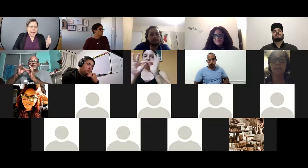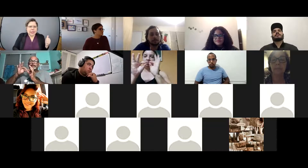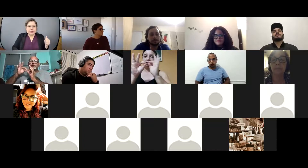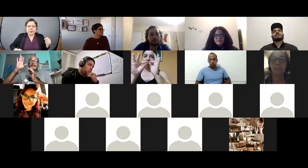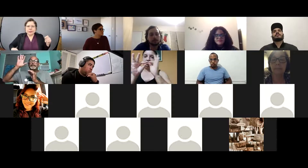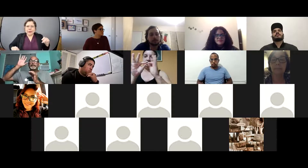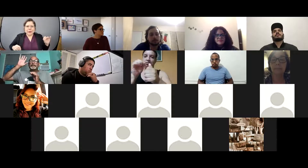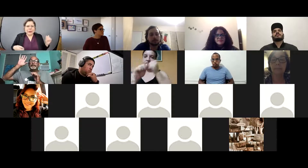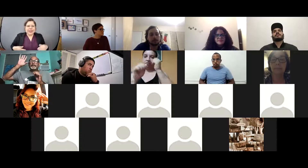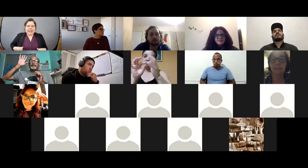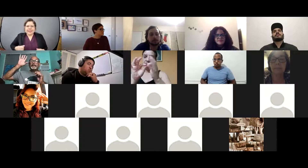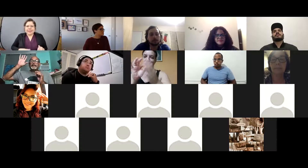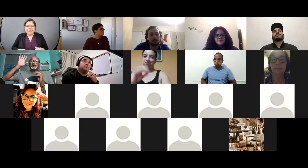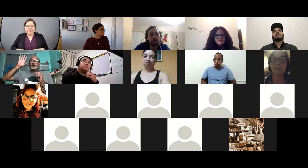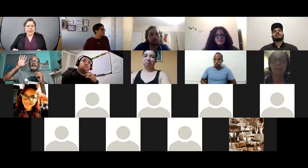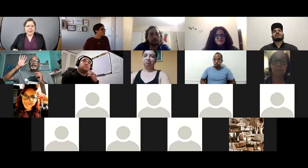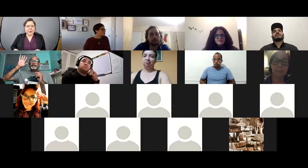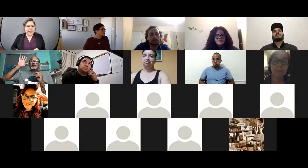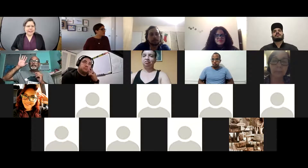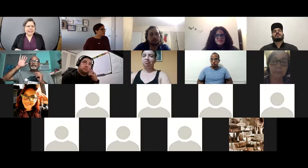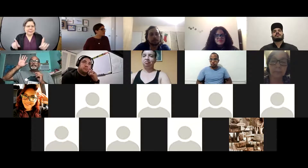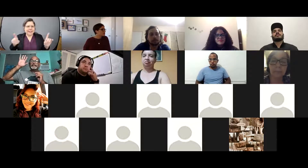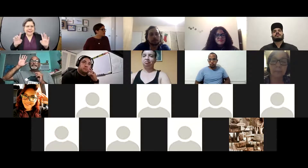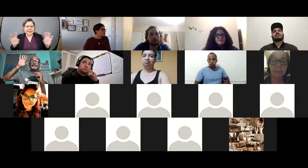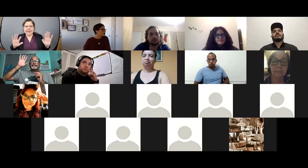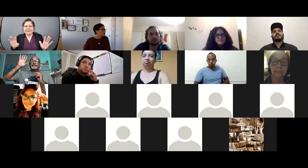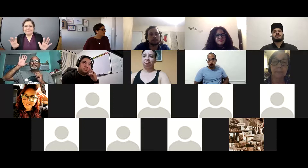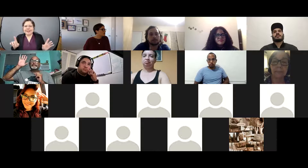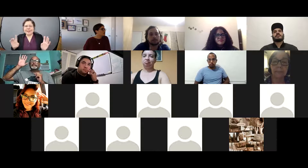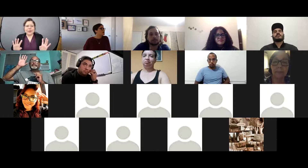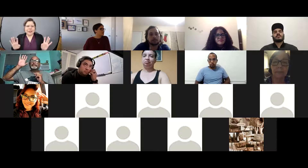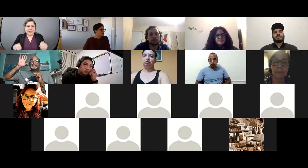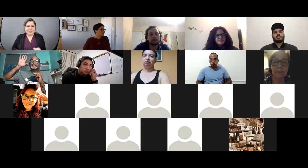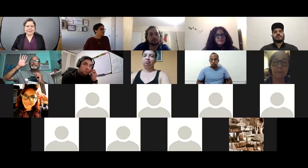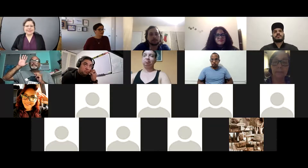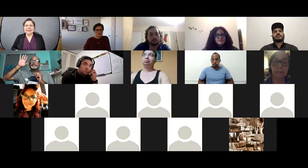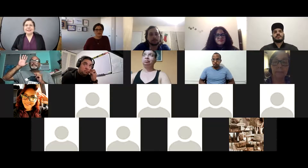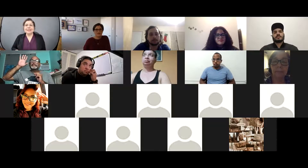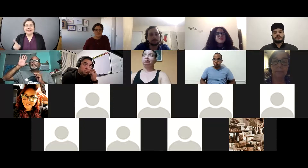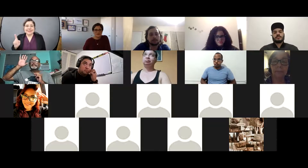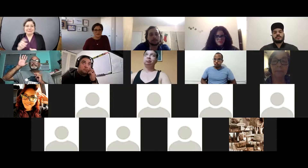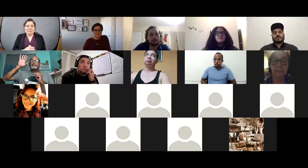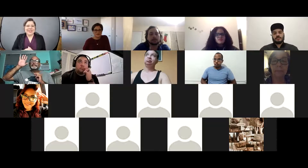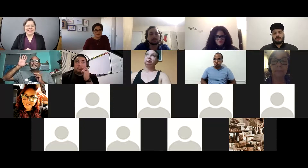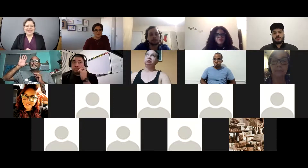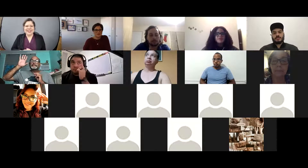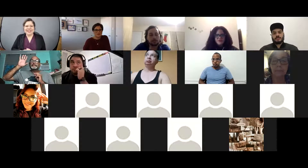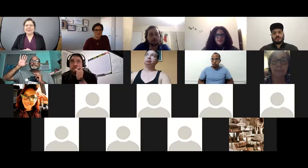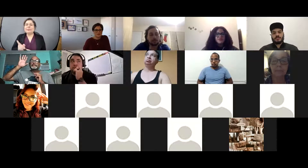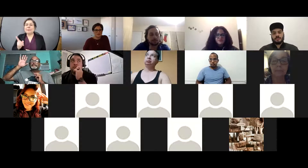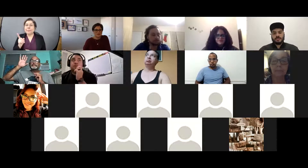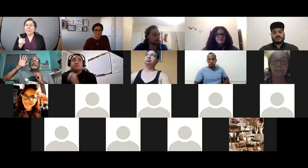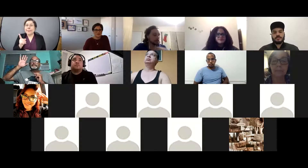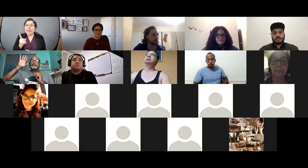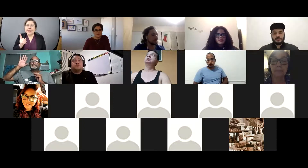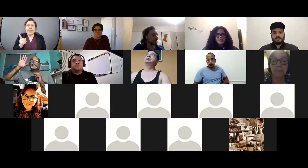hay algunos de los sordos que están diciendo que incluyan intérpretes ya hay dos que están mencionando